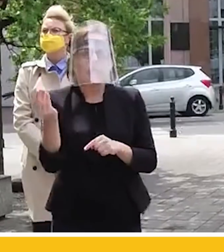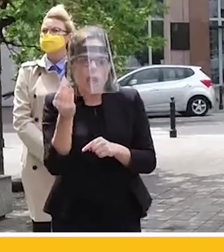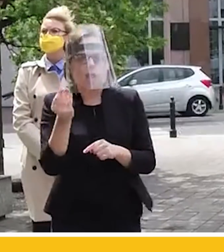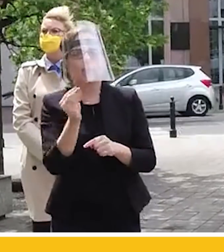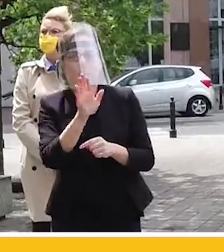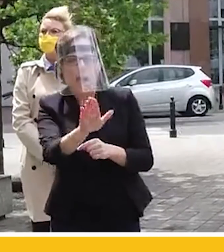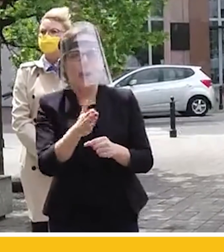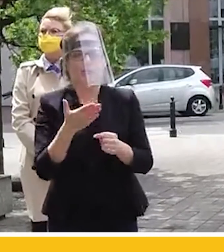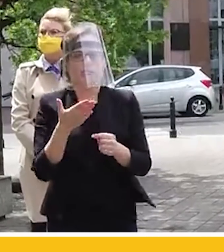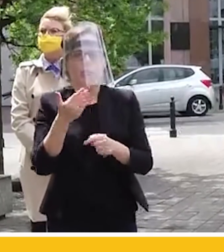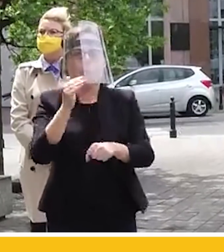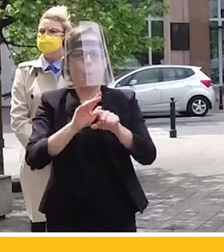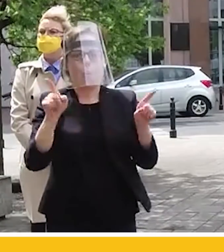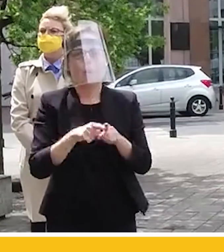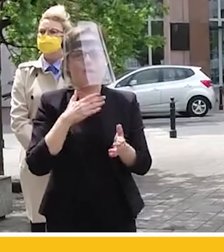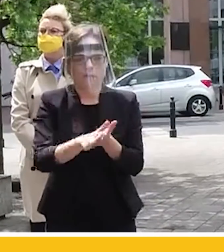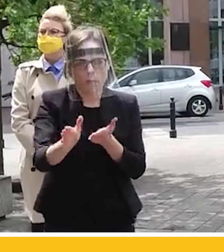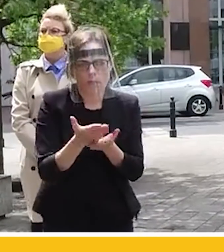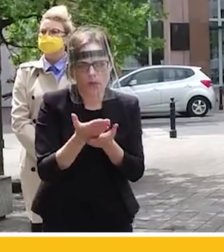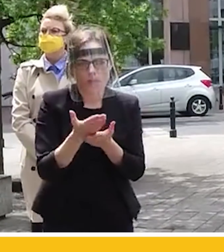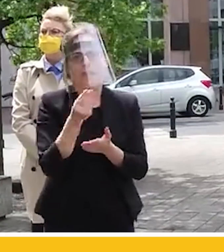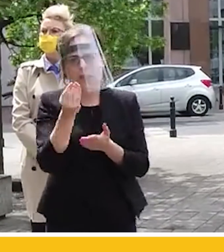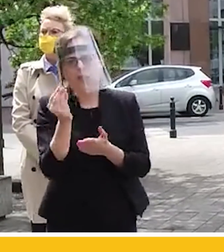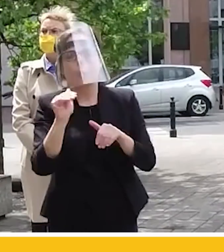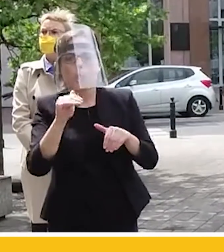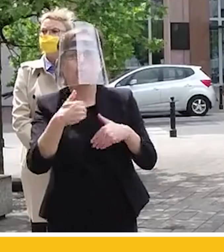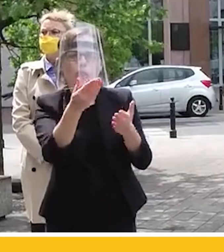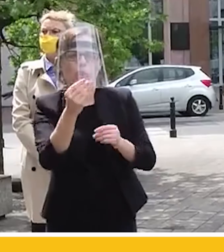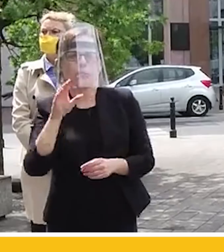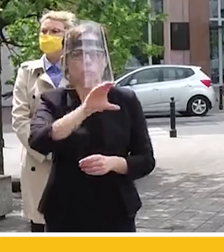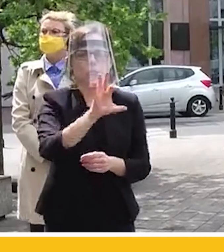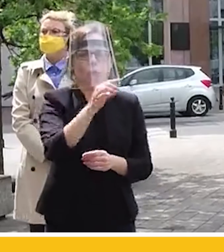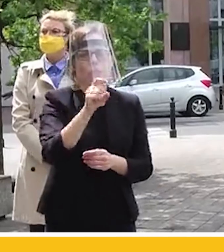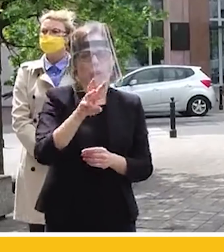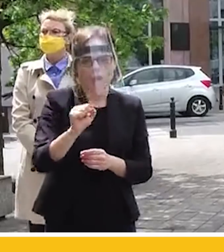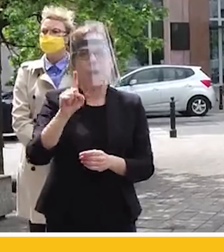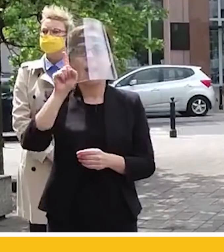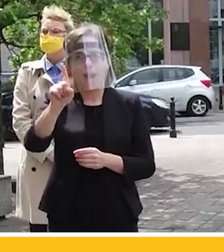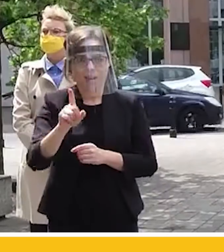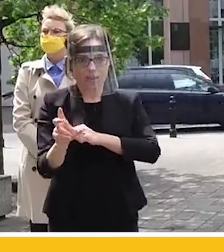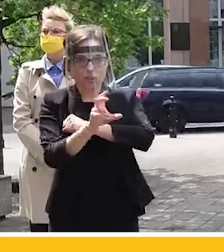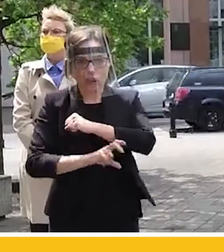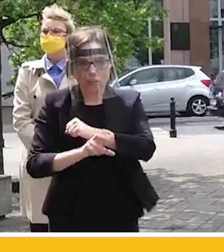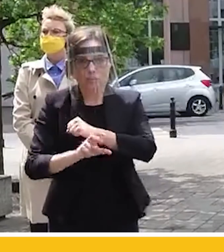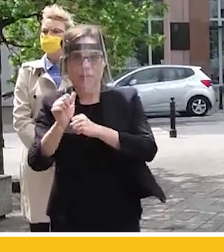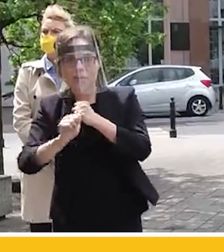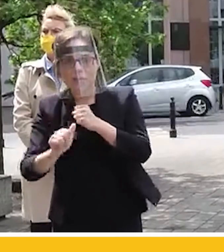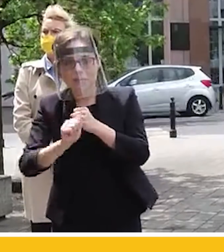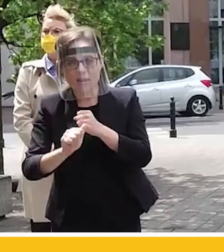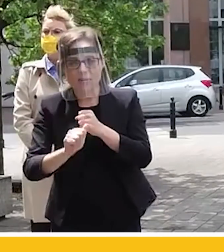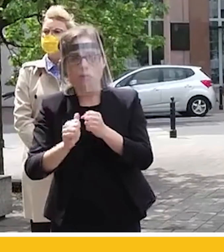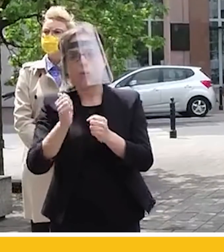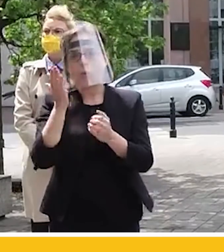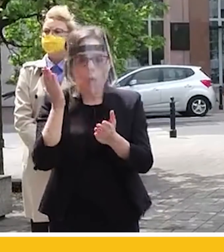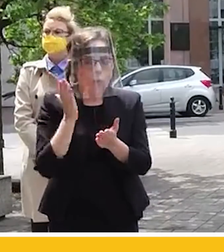wypowiedzeniu, że jeszcze przez chwilę będą mieli jakieś odprawy. Ale to nie zmienia faktu, że od sierpnia, od lipca będą